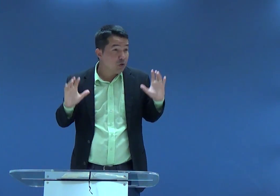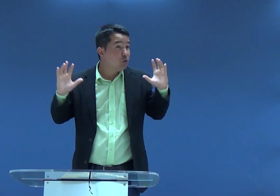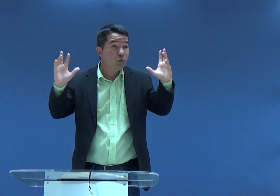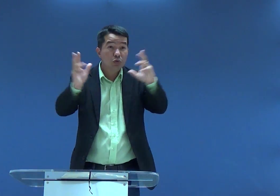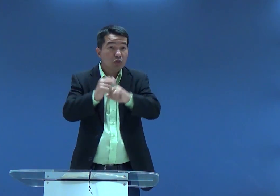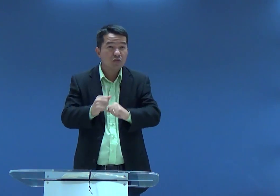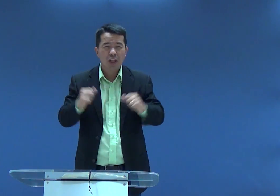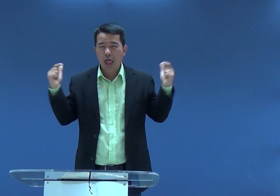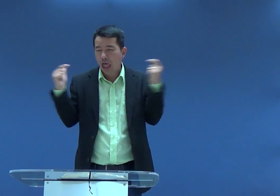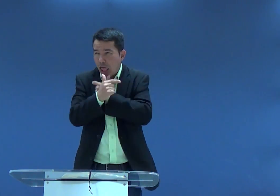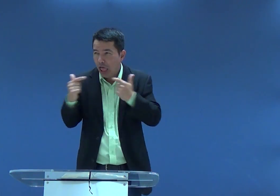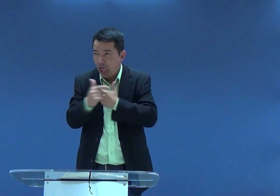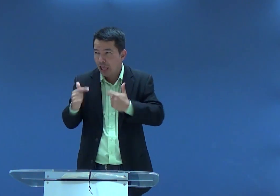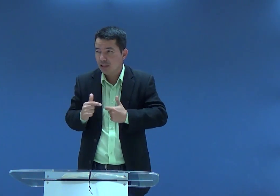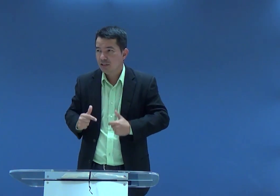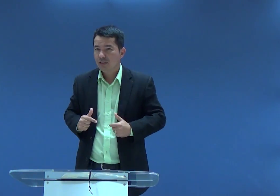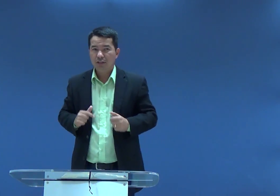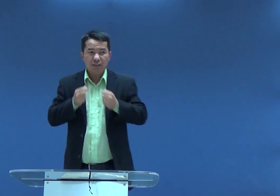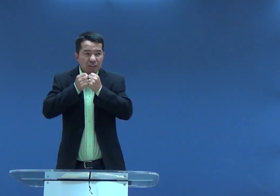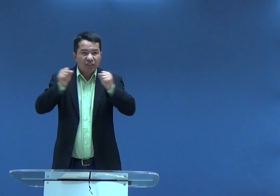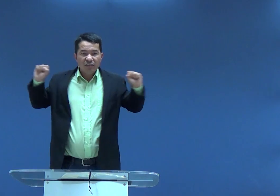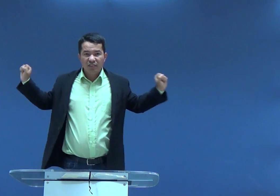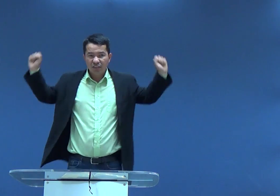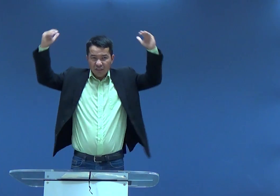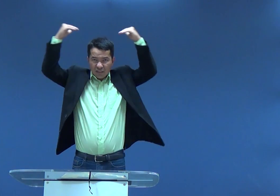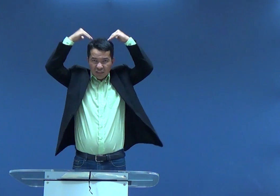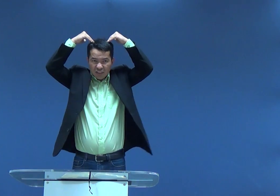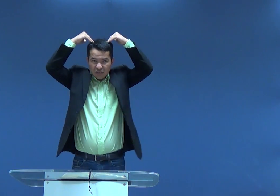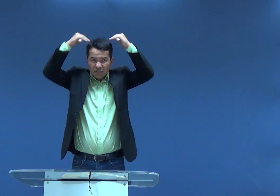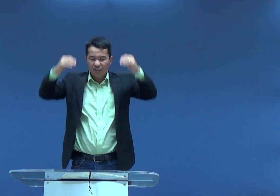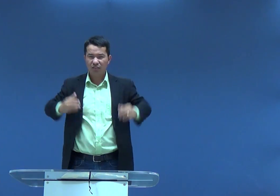olho, tinha um toquinho de cabelo, o povo rindo, rindo,